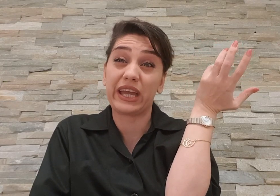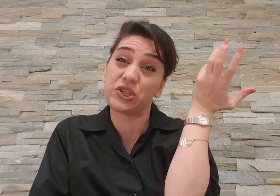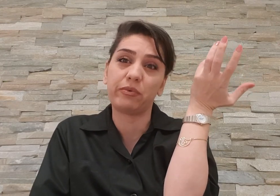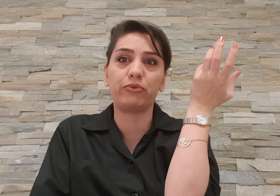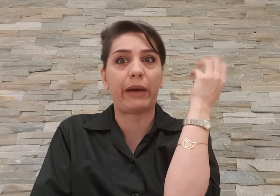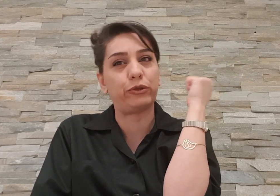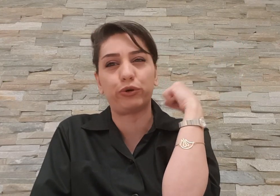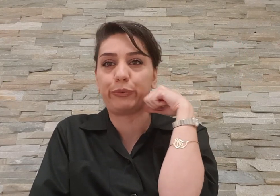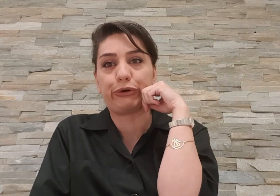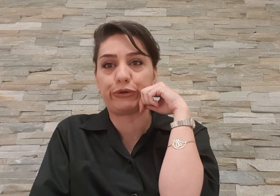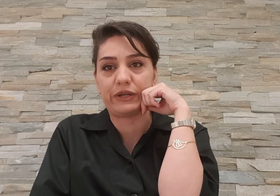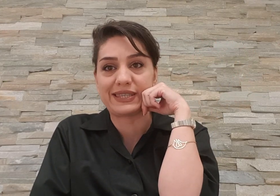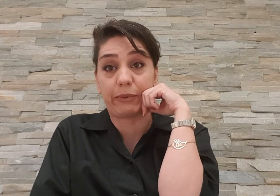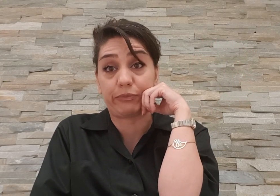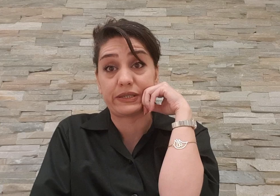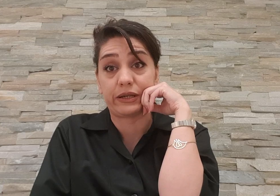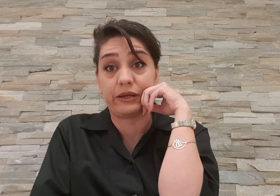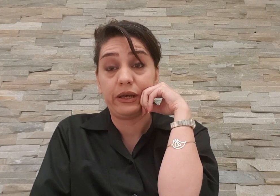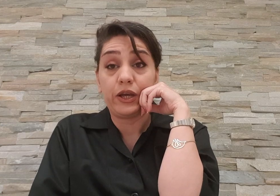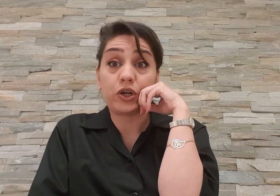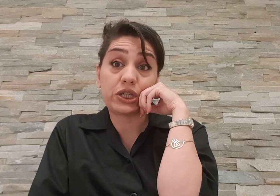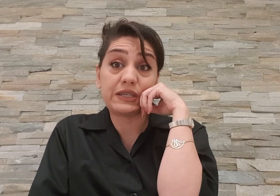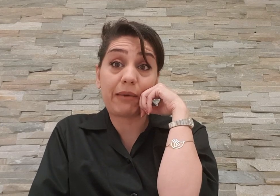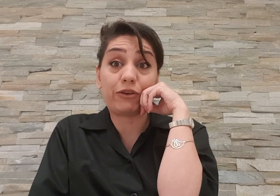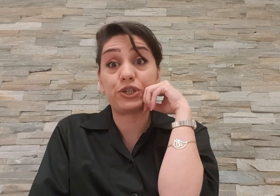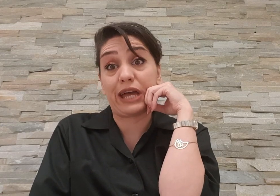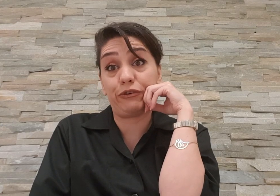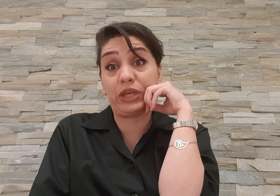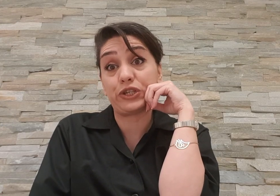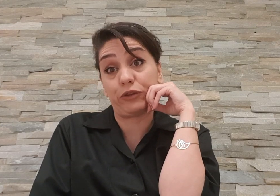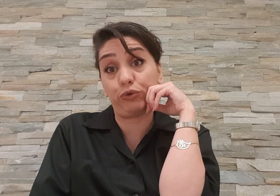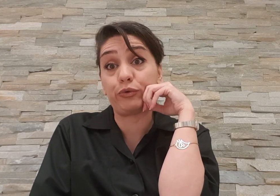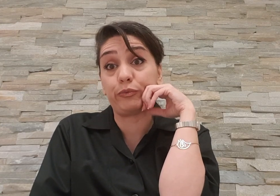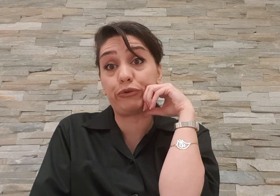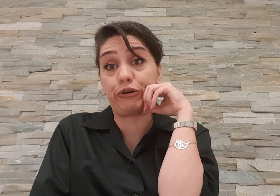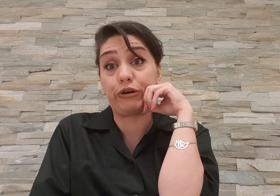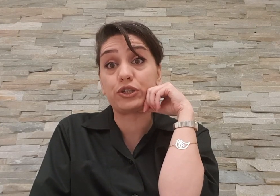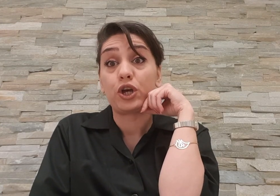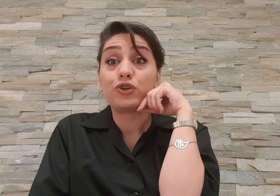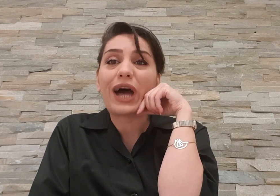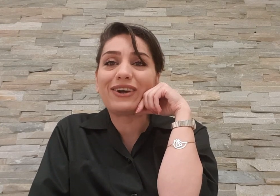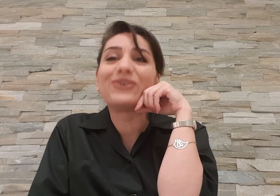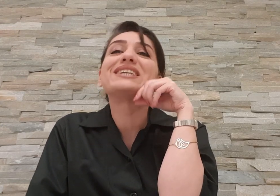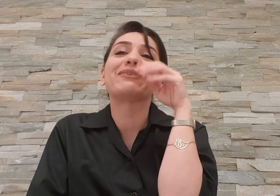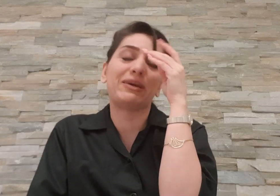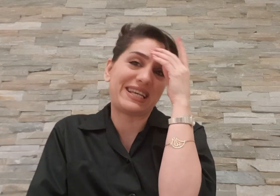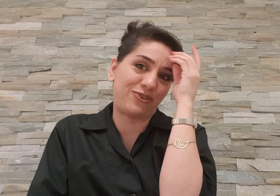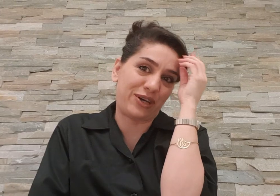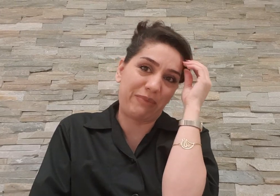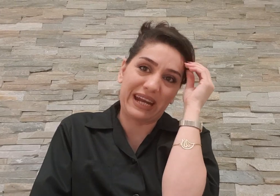اشتباه بود همه تخون مرگ ها را توی یه سبد بذاره کاش که این سبد ها را چند تا میکرد چند تا تخون مرگ داشت چون حالا خودش هم دیگه پس تایب بر